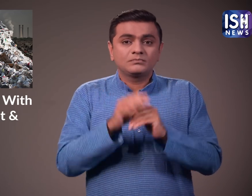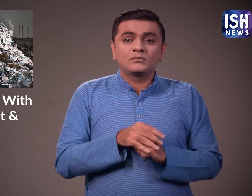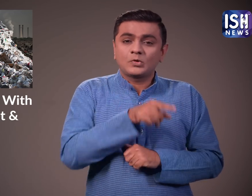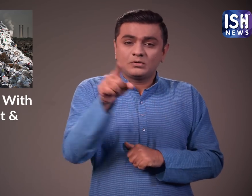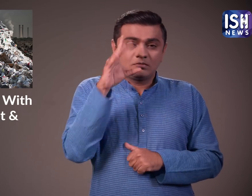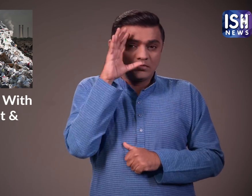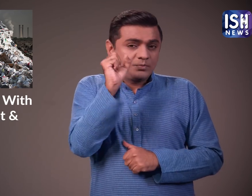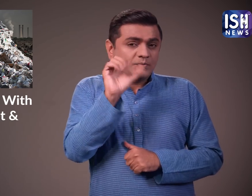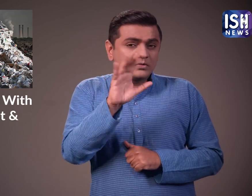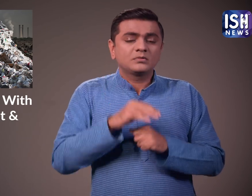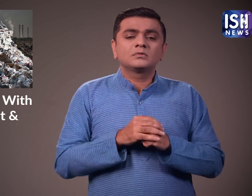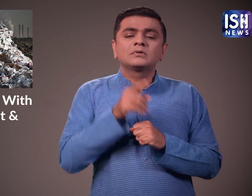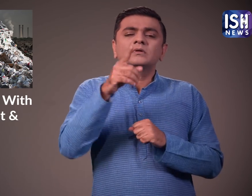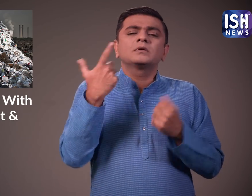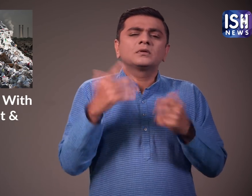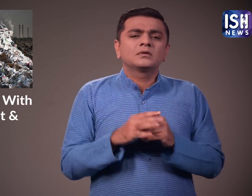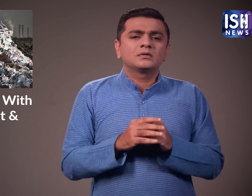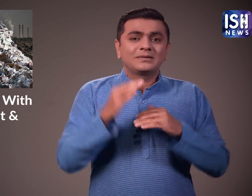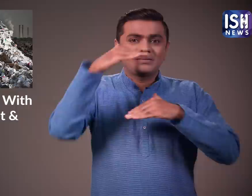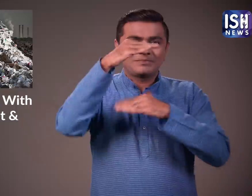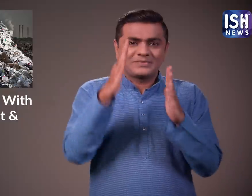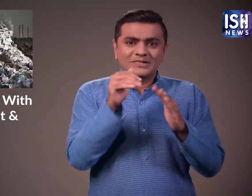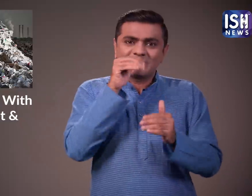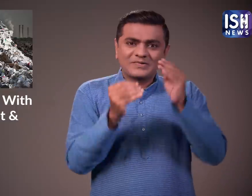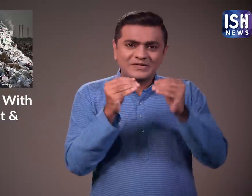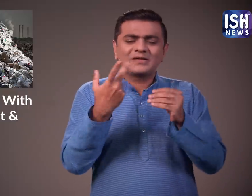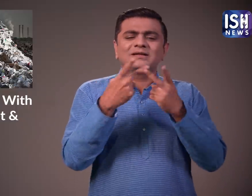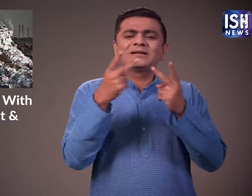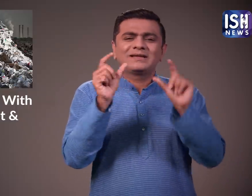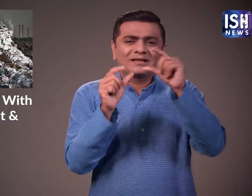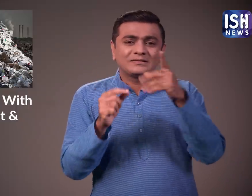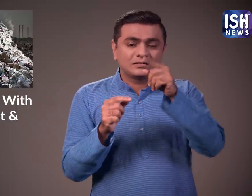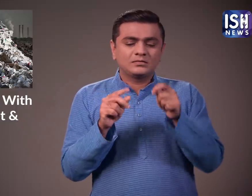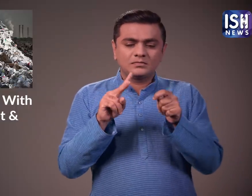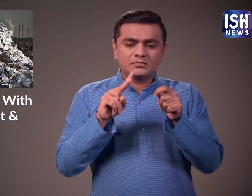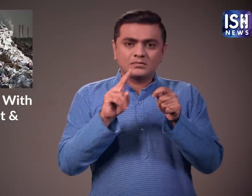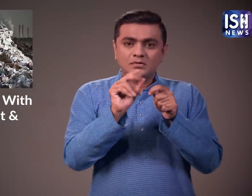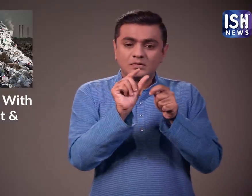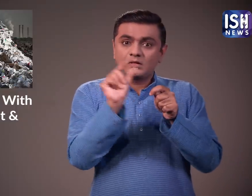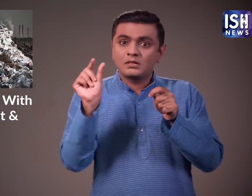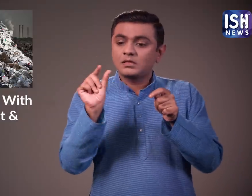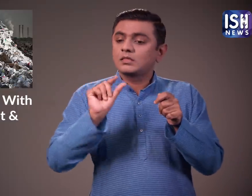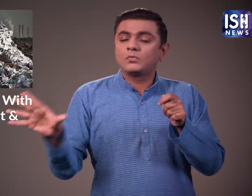याद रखे यदि आप दूद के पैकेट या पाउच से एक छोटा टुकड़ा काटते हैं तो उसे एक तरफ रख दे,